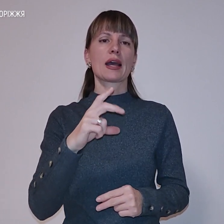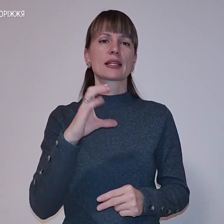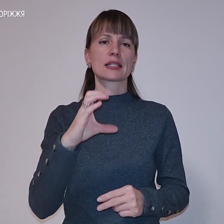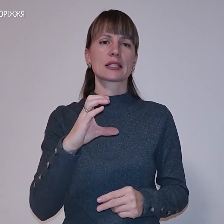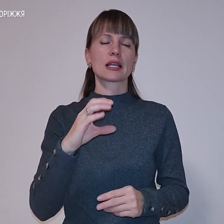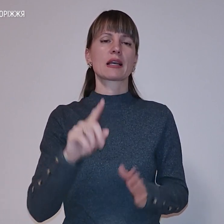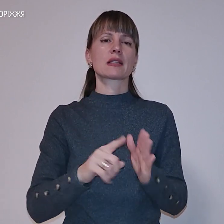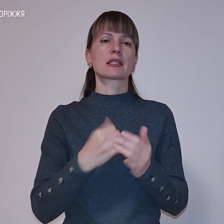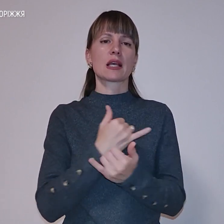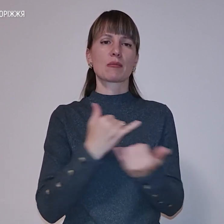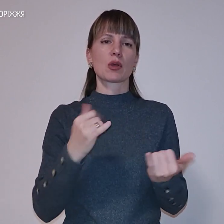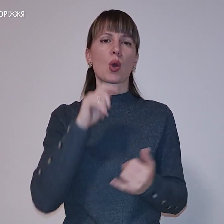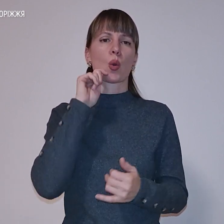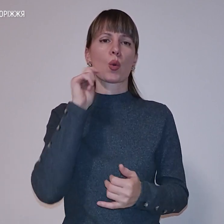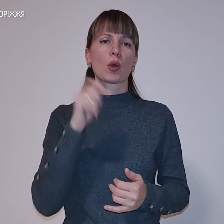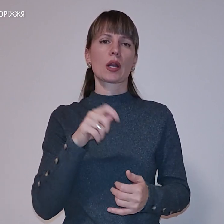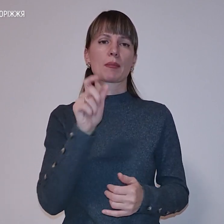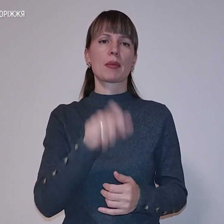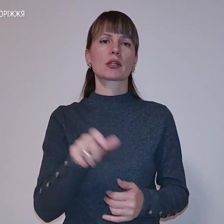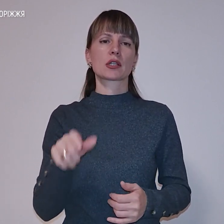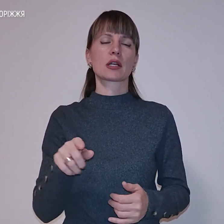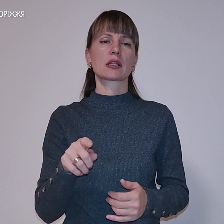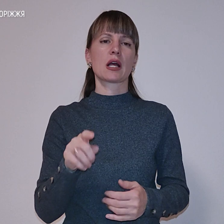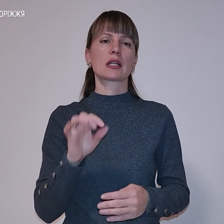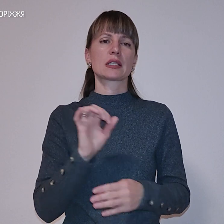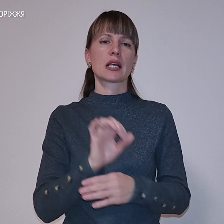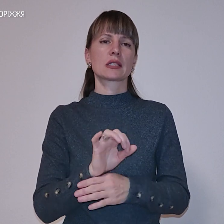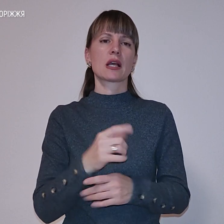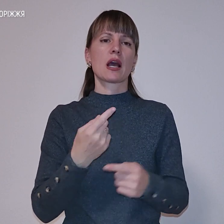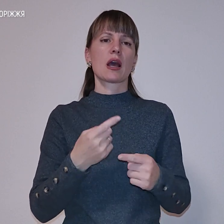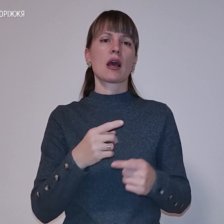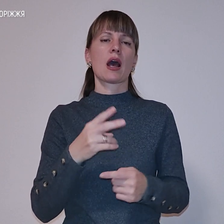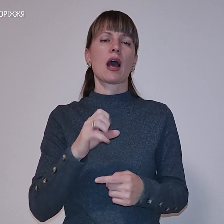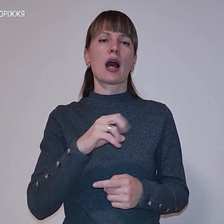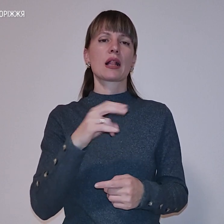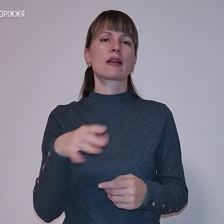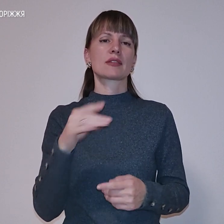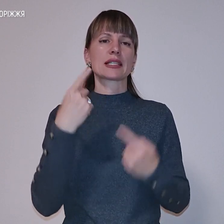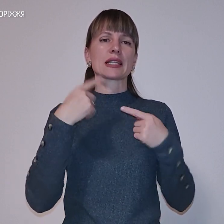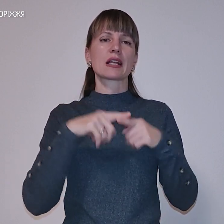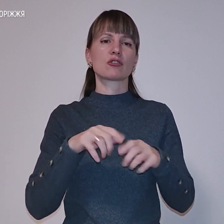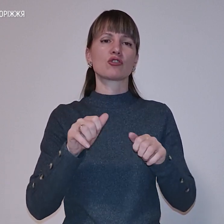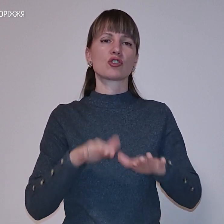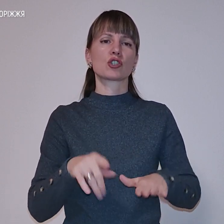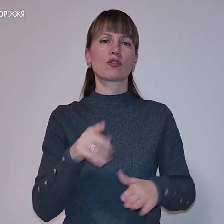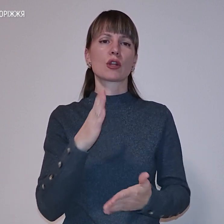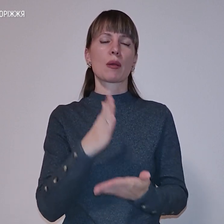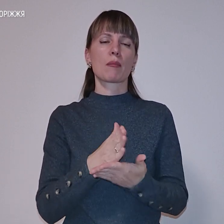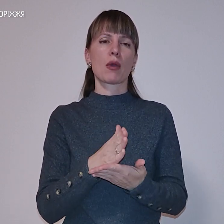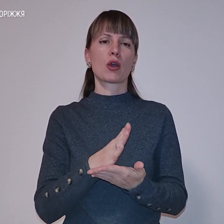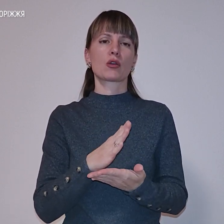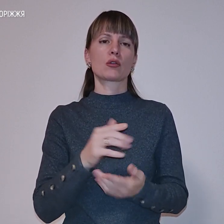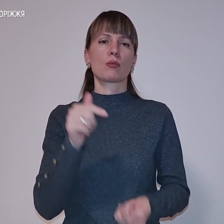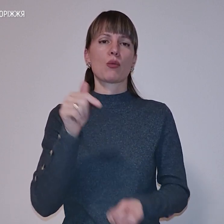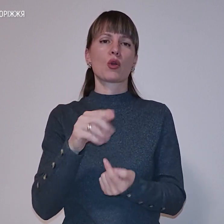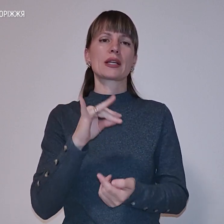забезпечує український персонал станції. Проте всі технічні рішення вони мають погоджувати із командиром